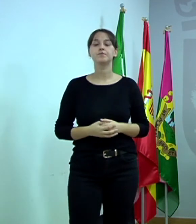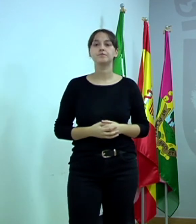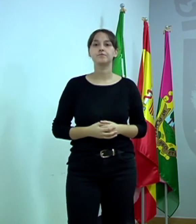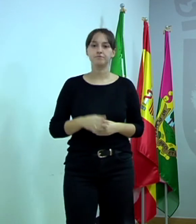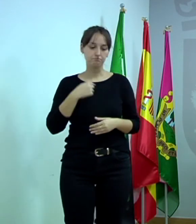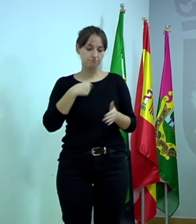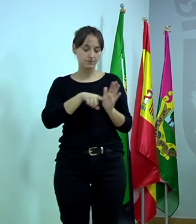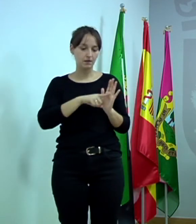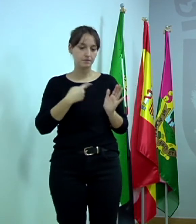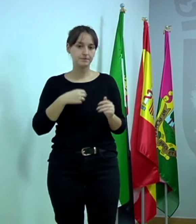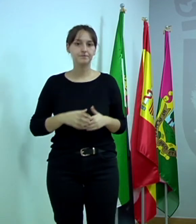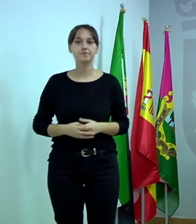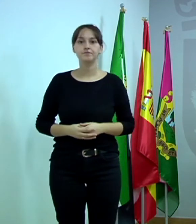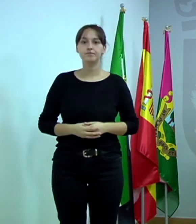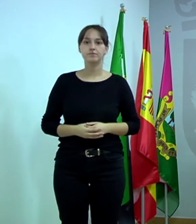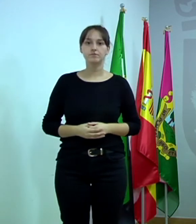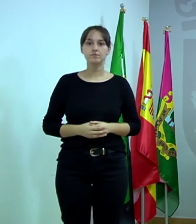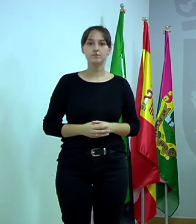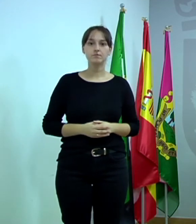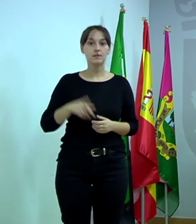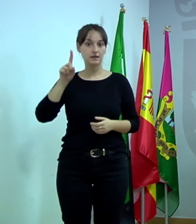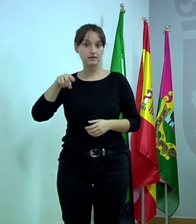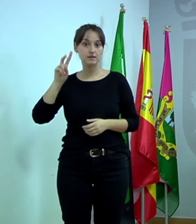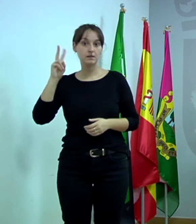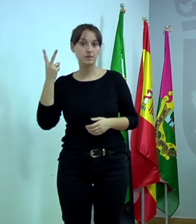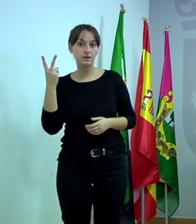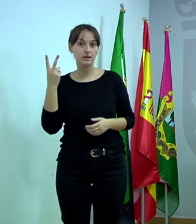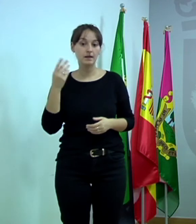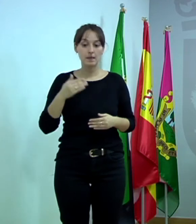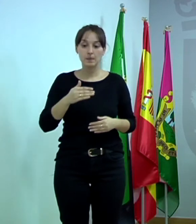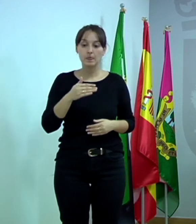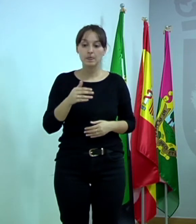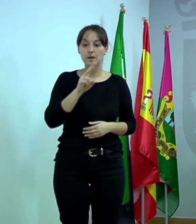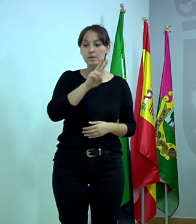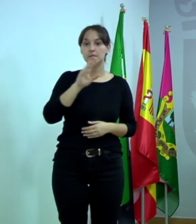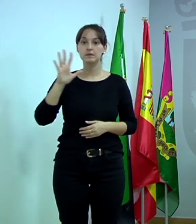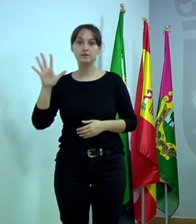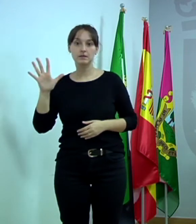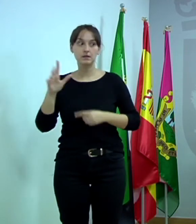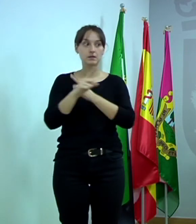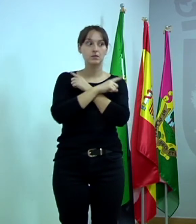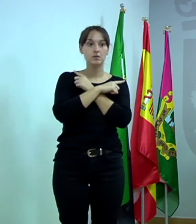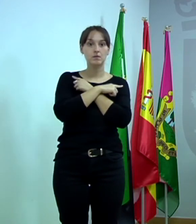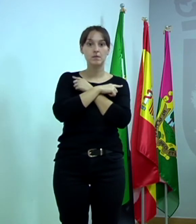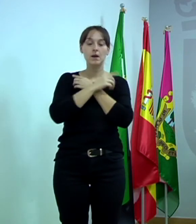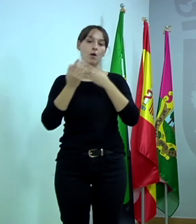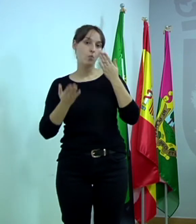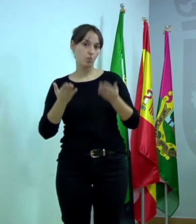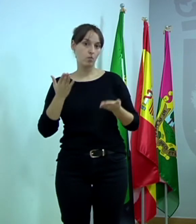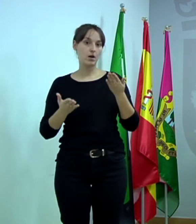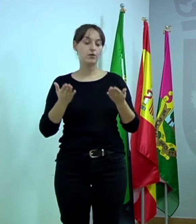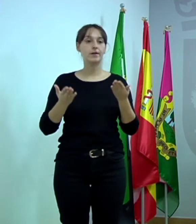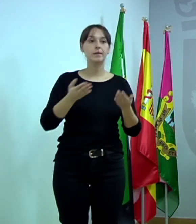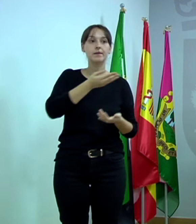Y, en segundo lugar, nos acerquemos, como bien decimos, al 25 de noviembre y quería una valoración de situación de violencia de género en la ciudad.